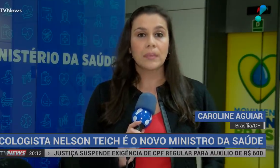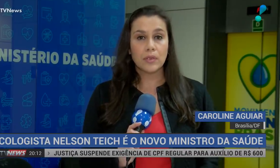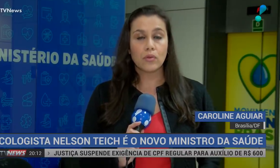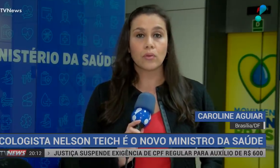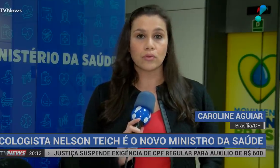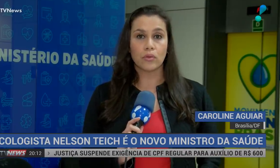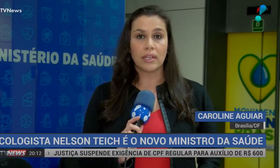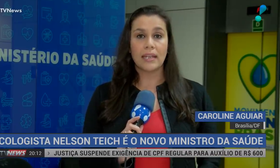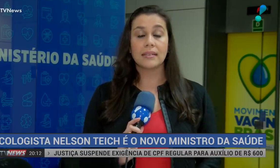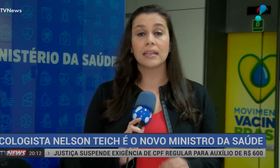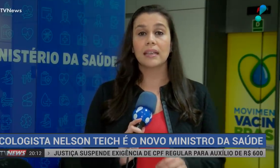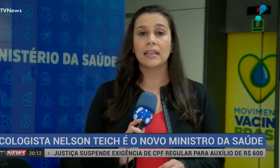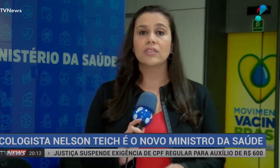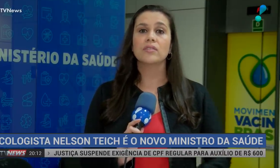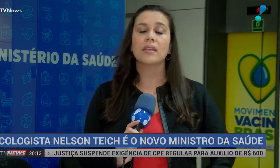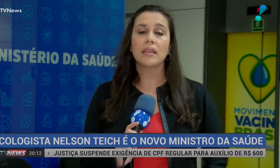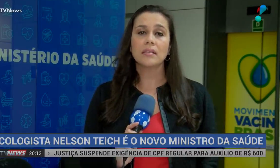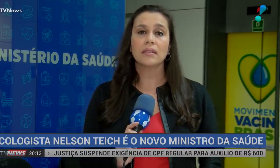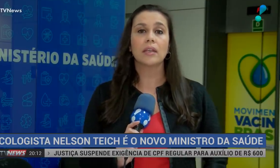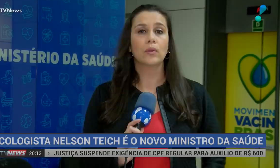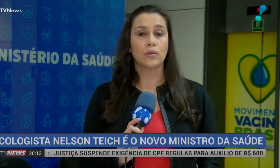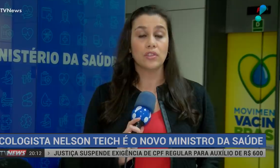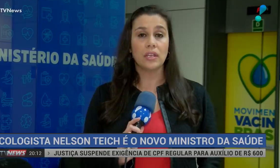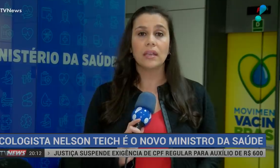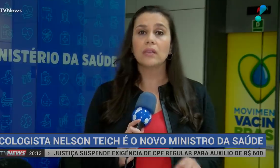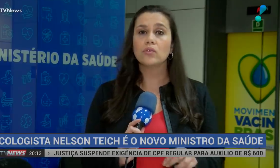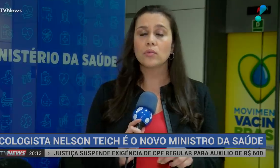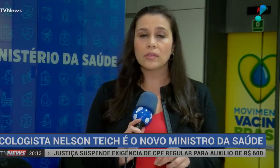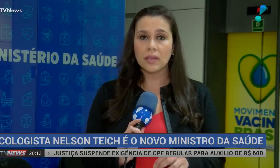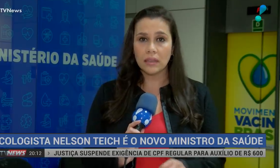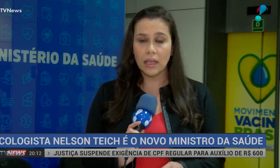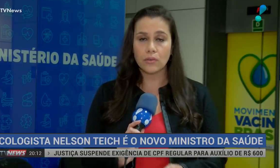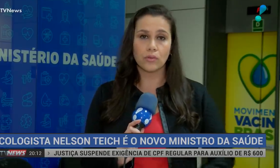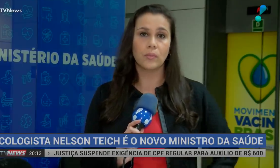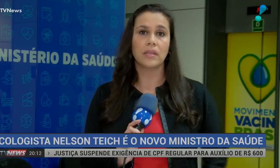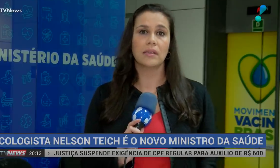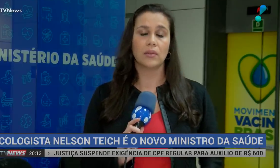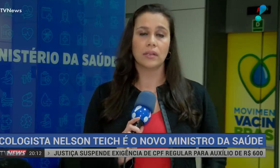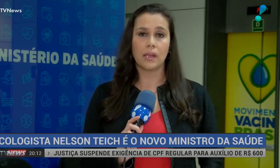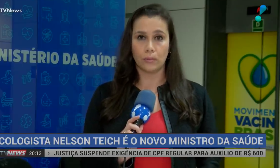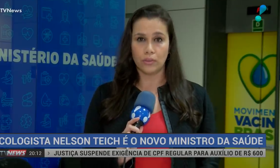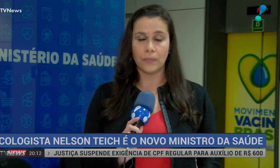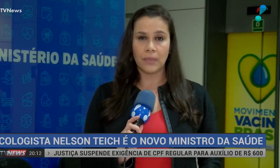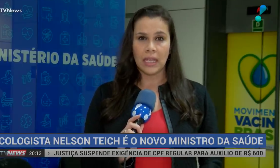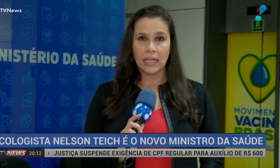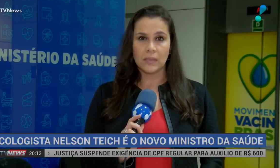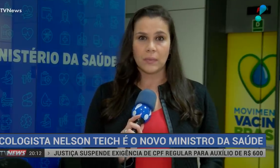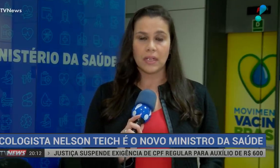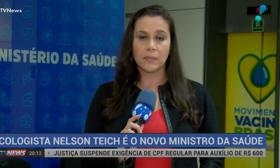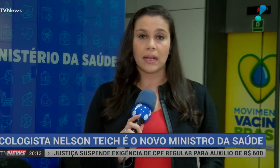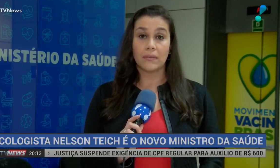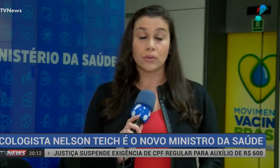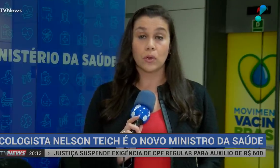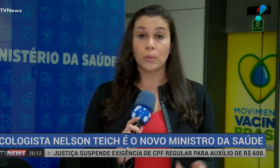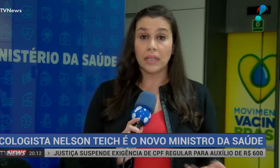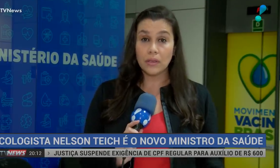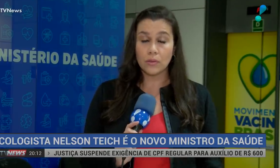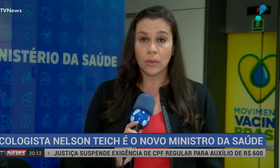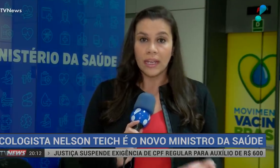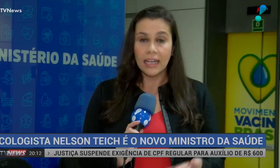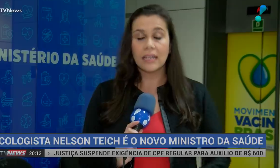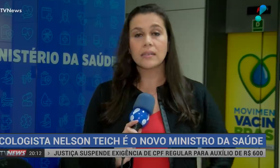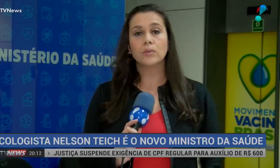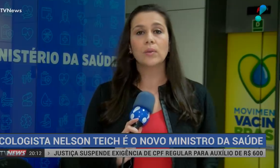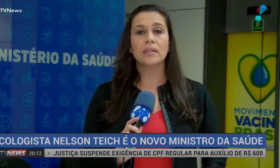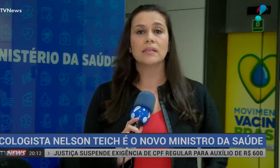março, ele prestou consultoria à Secretaria de Ciência, Tecnologia e Insumos Estratégicos do Ministério da Saúde. Nas primeiras palavras como